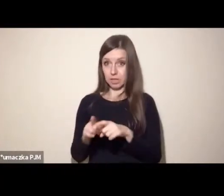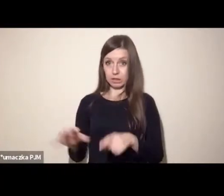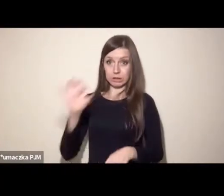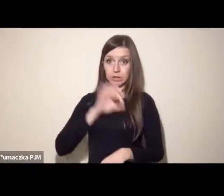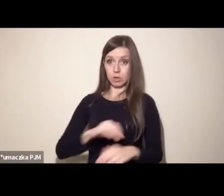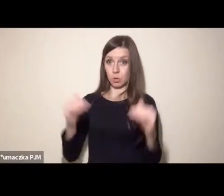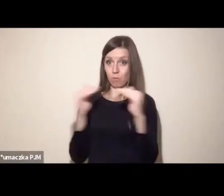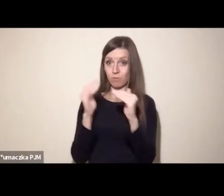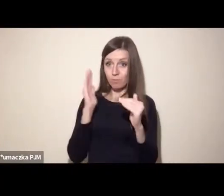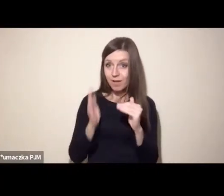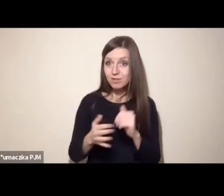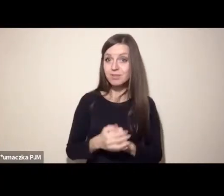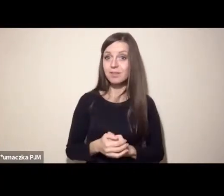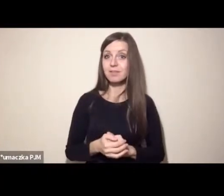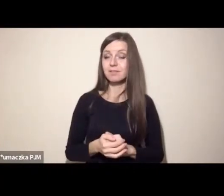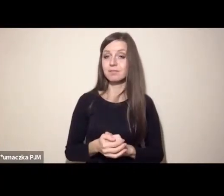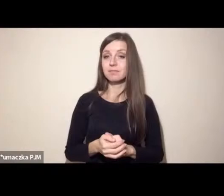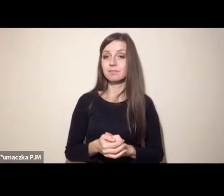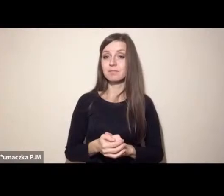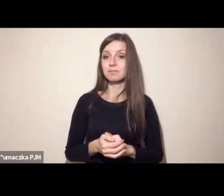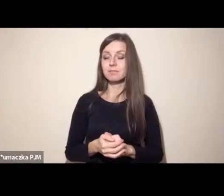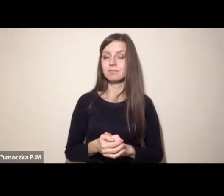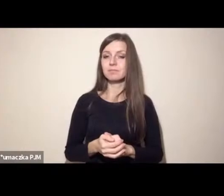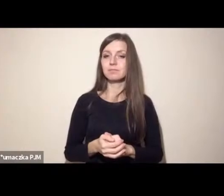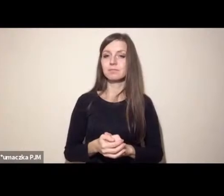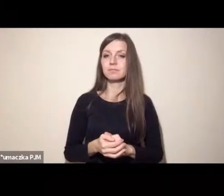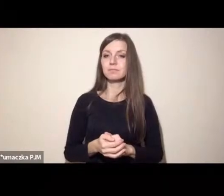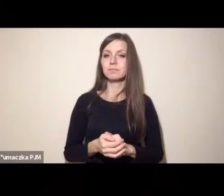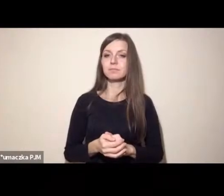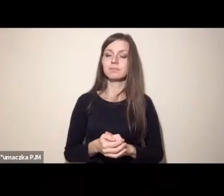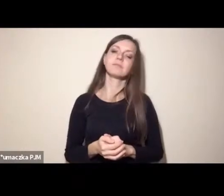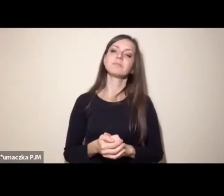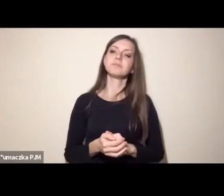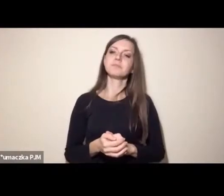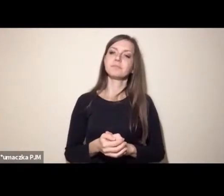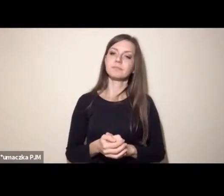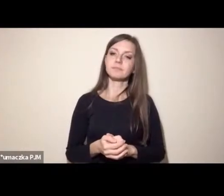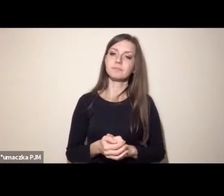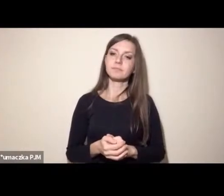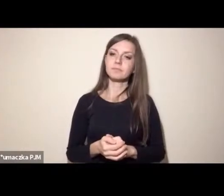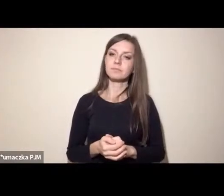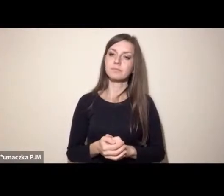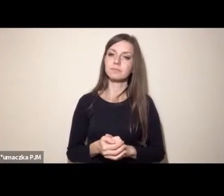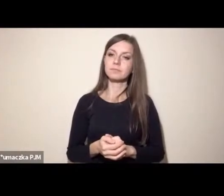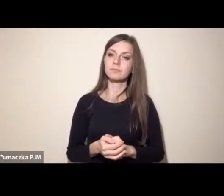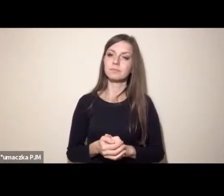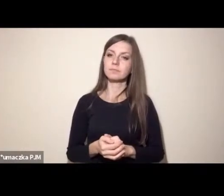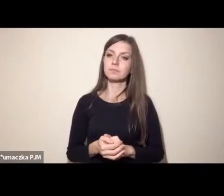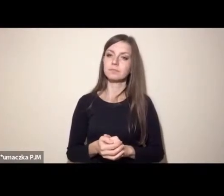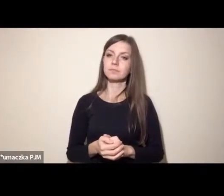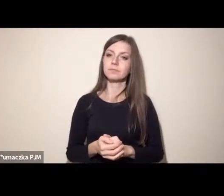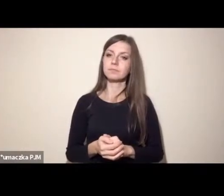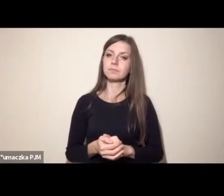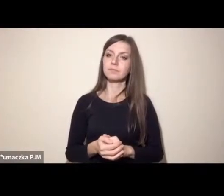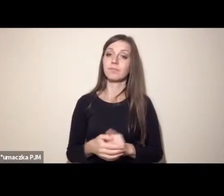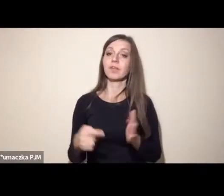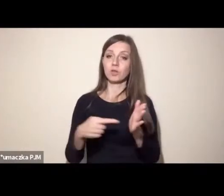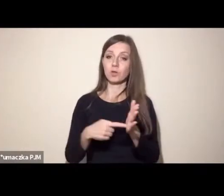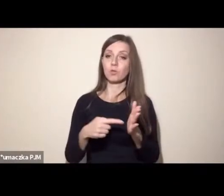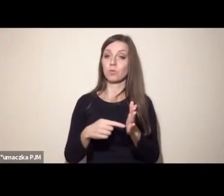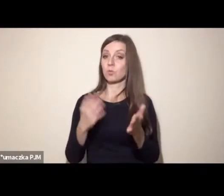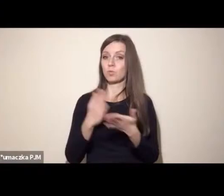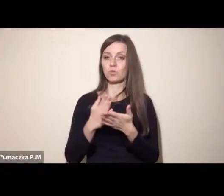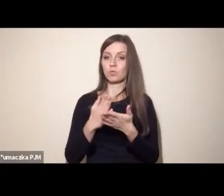intensywna albo ekstensywna hodowla zwierząt i tutaj problem już jest na starcie taki,